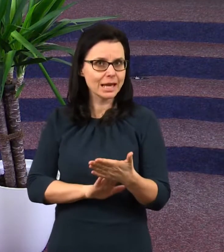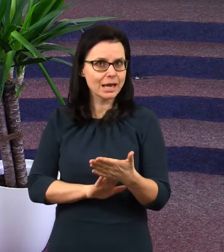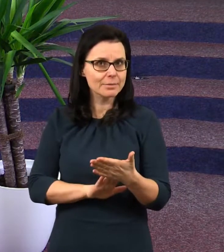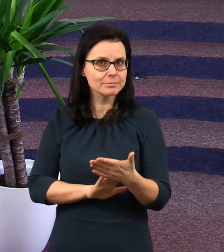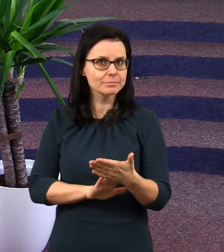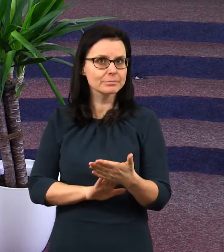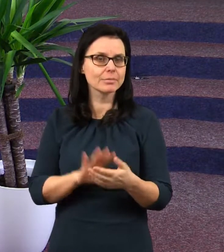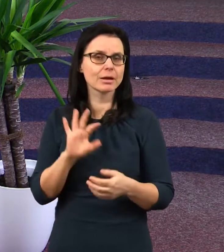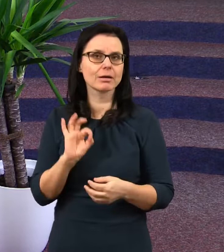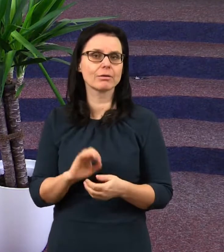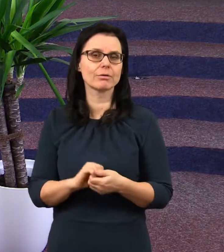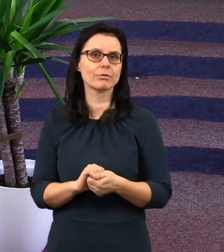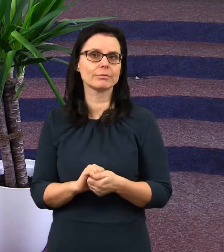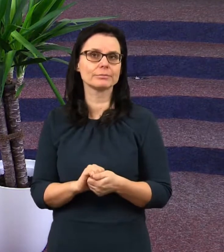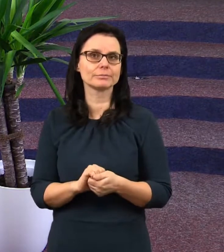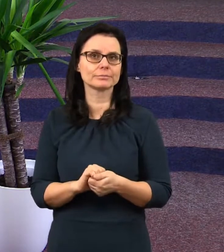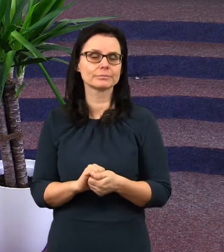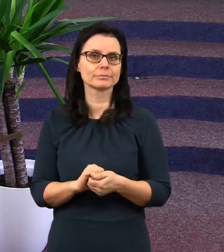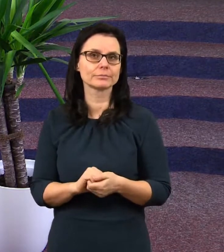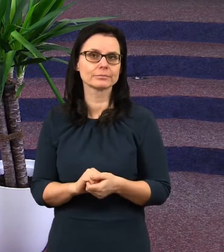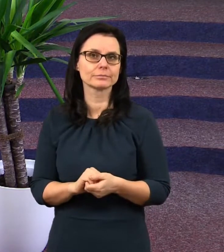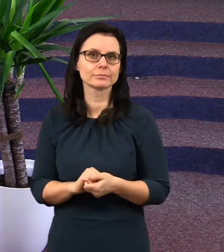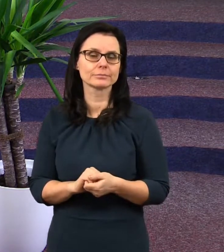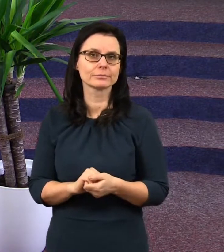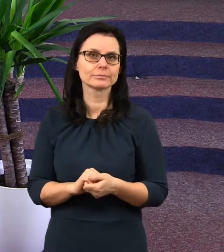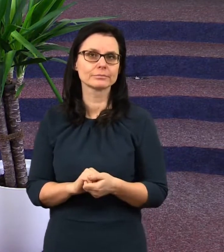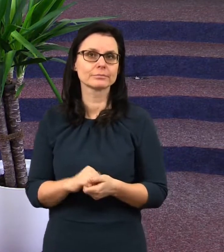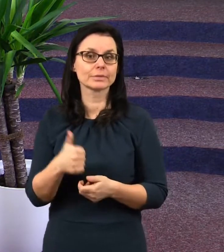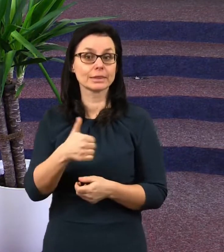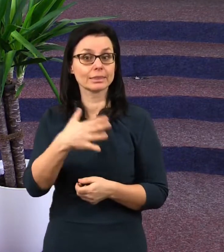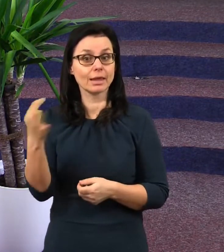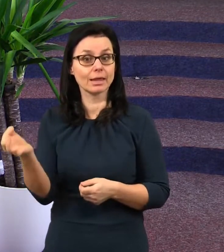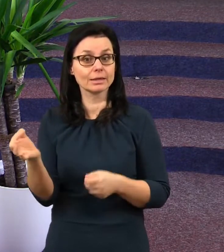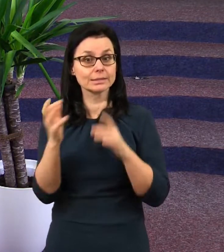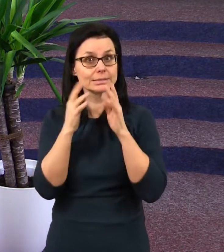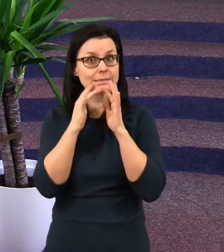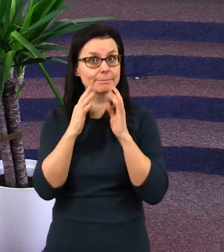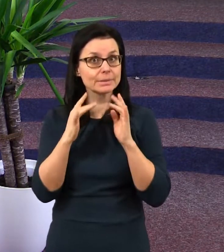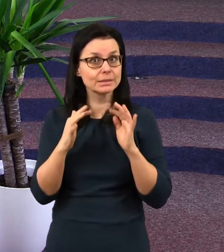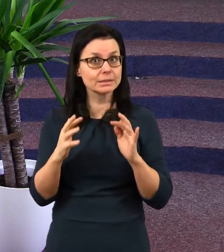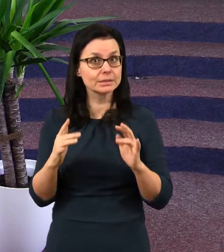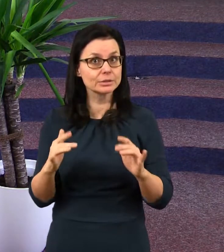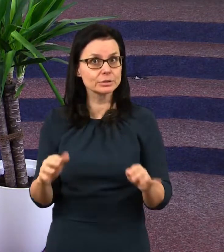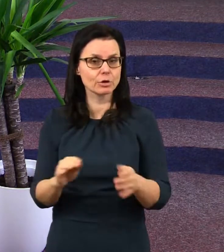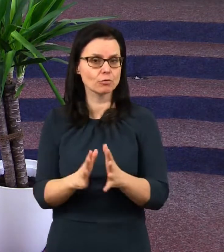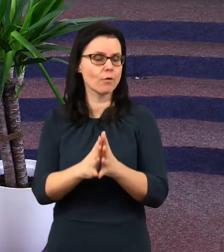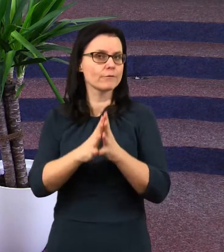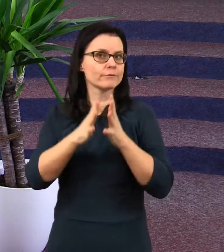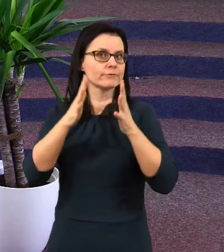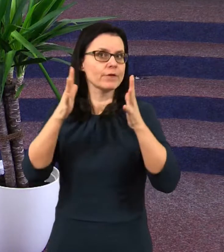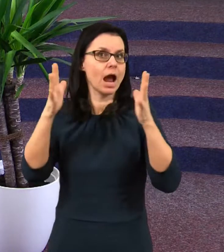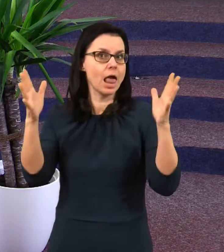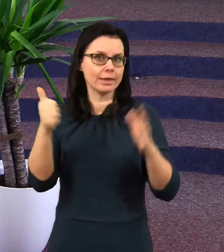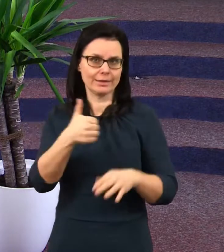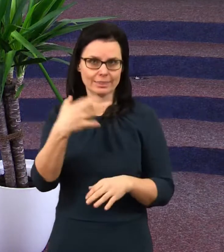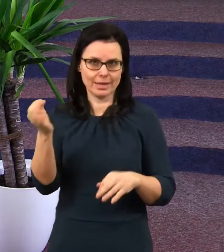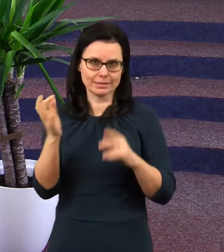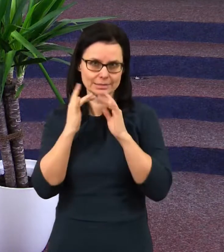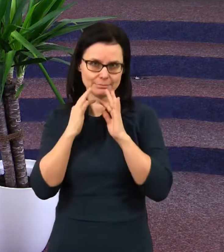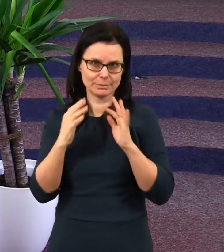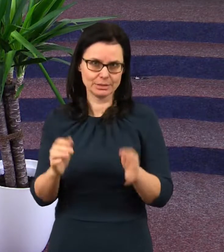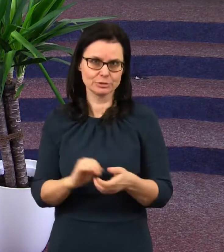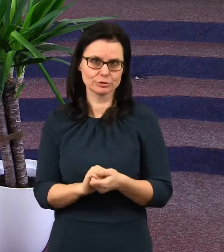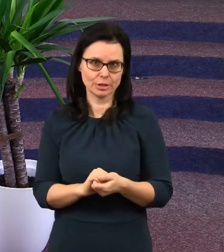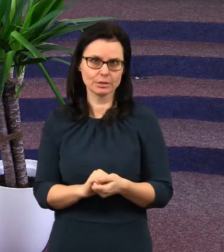velkém dní smíření, je